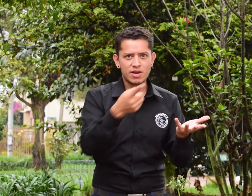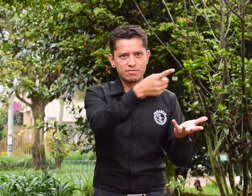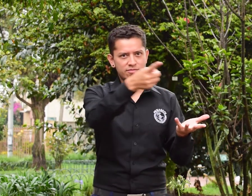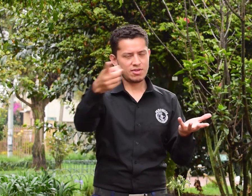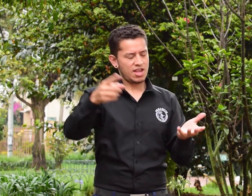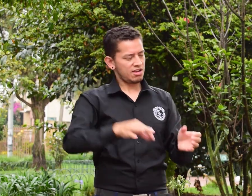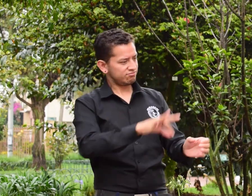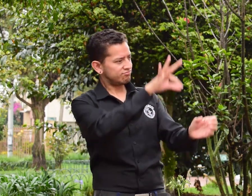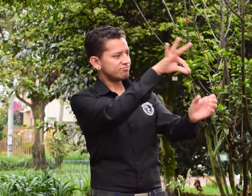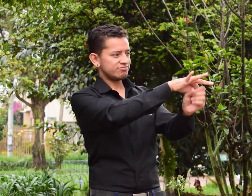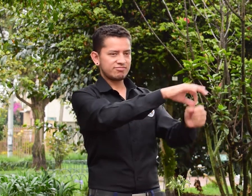Votar es tu derecho.